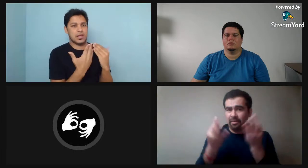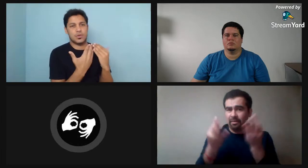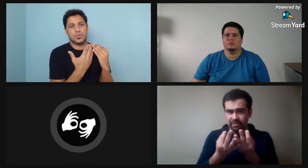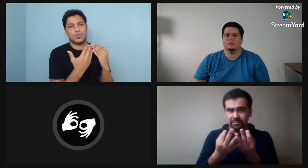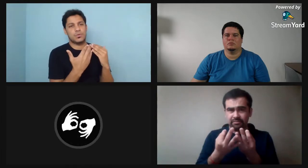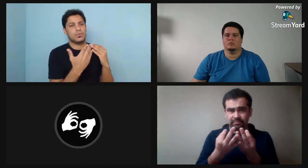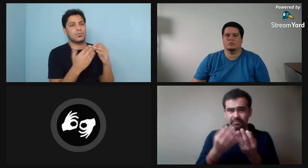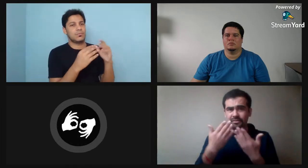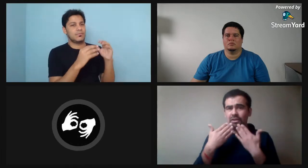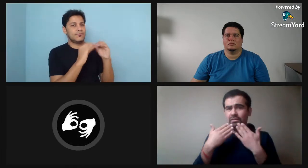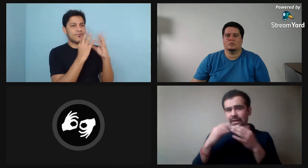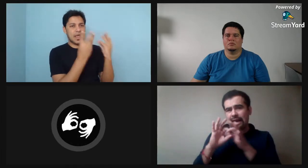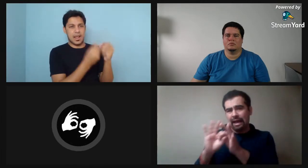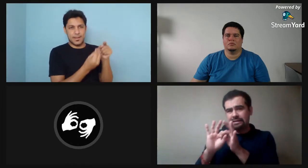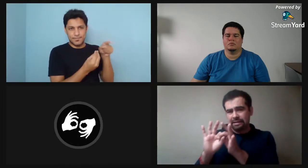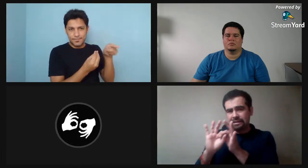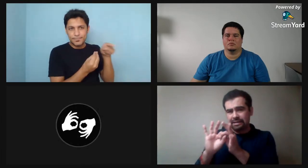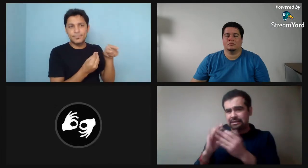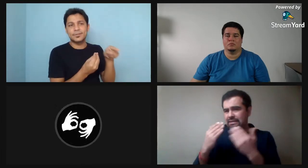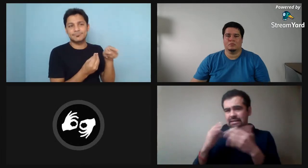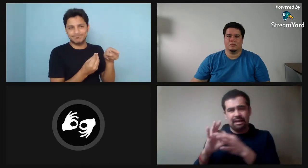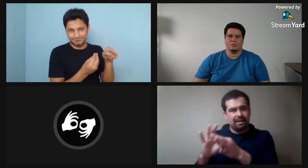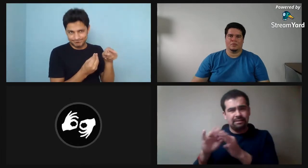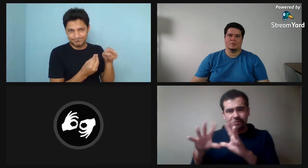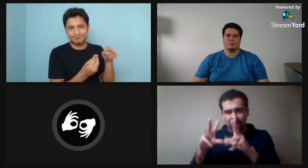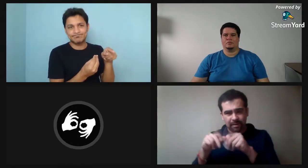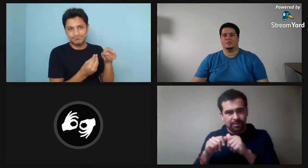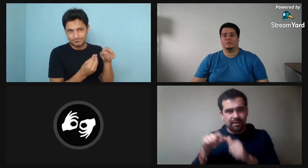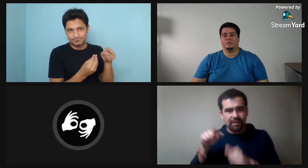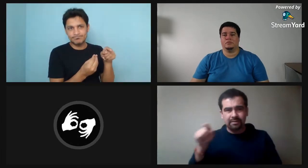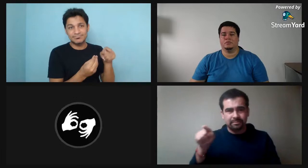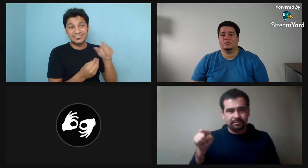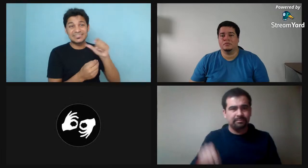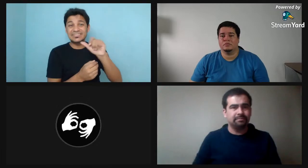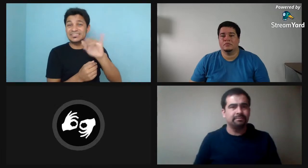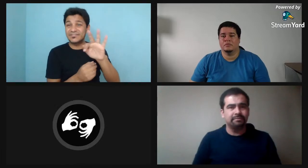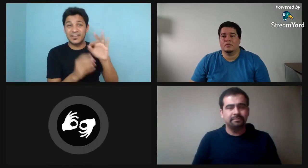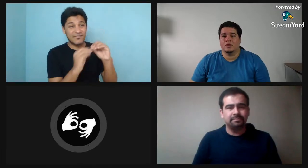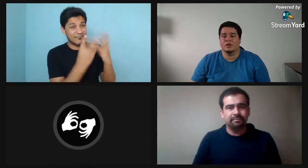Entonces quería agradecerle a mi familia, darle las gracias a ellos, a mi familia.